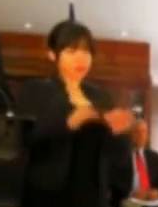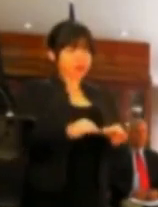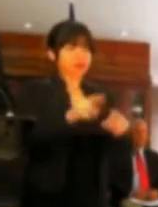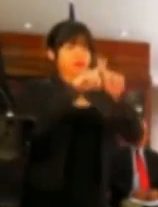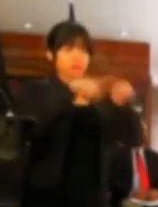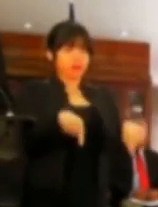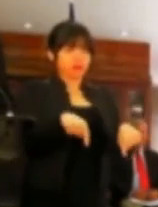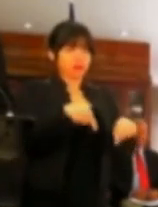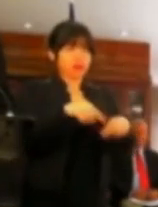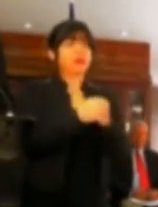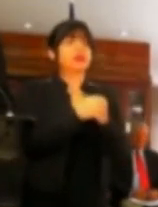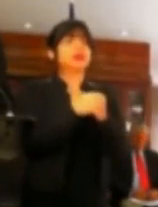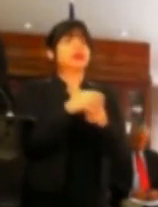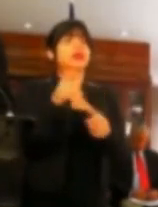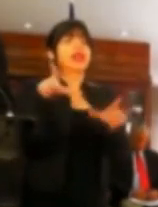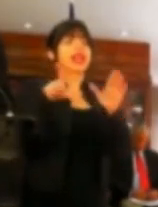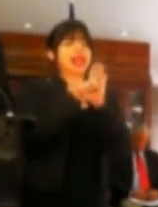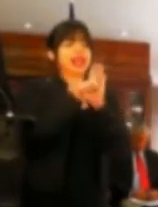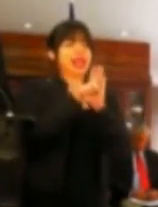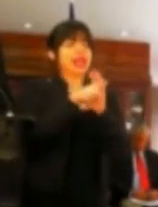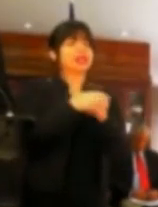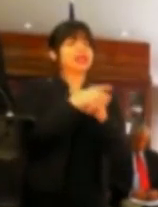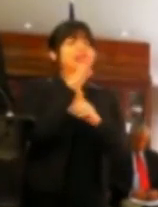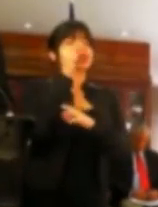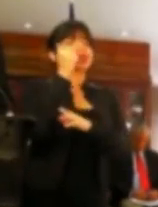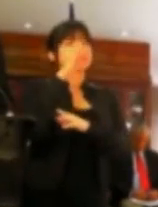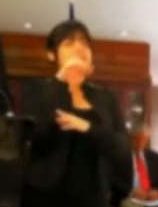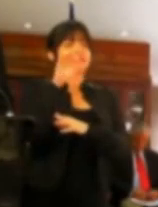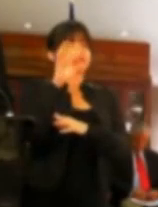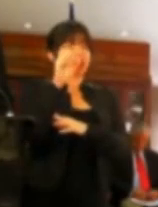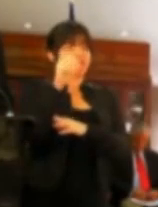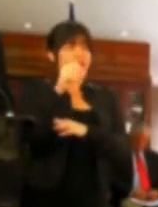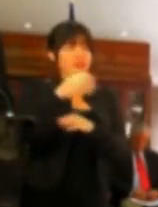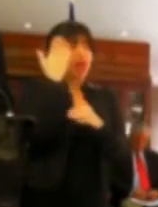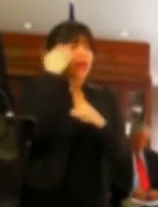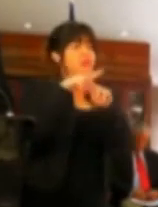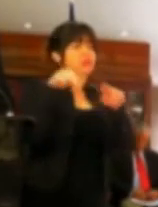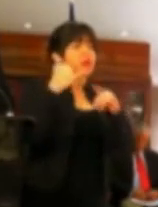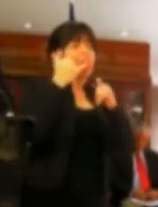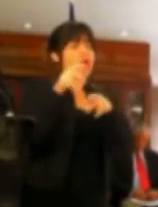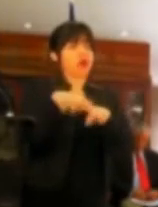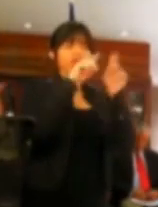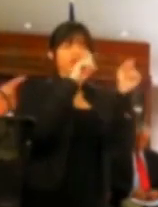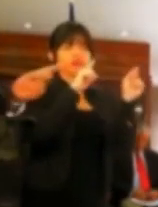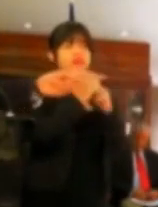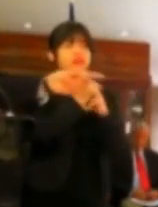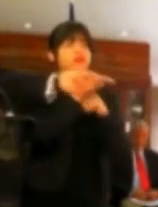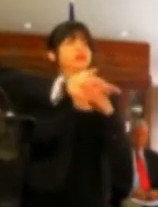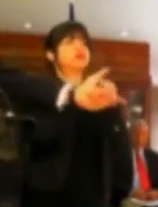levantar el veto impuesto a la ley 15.990. Y lo hago precisamente